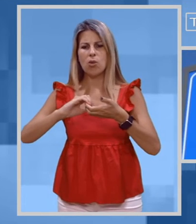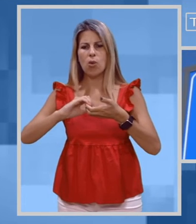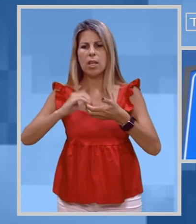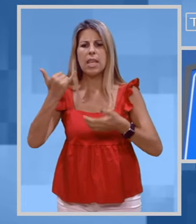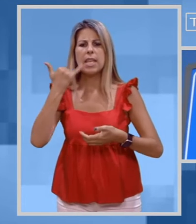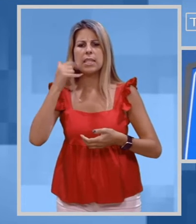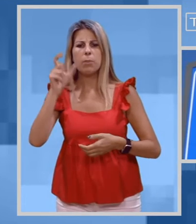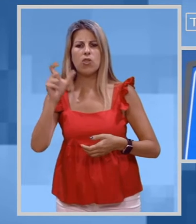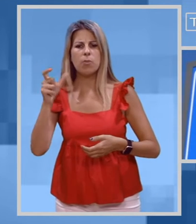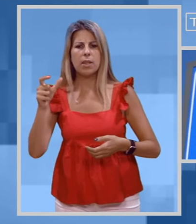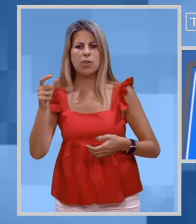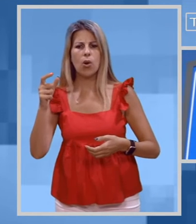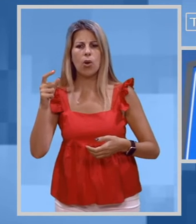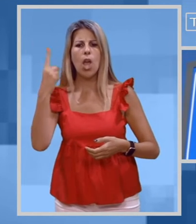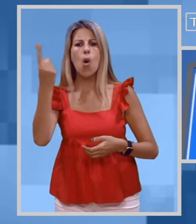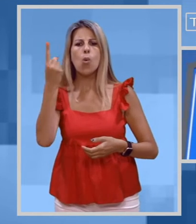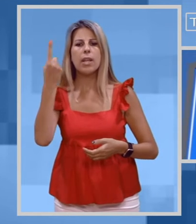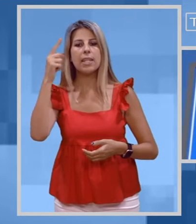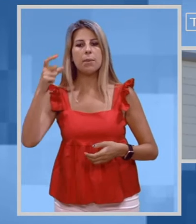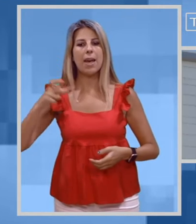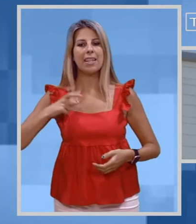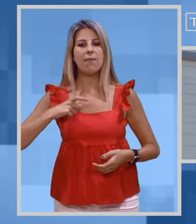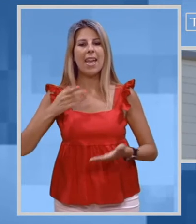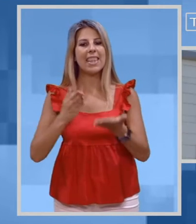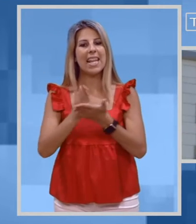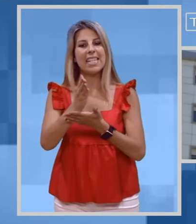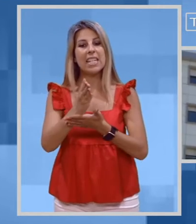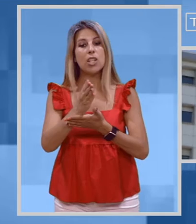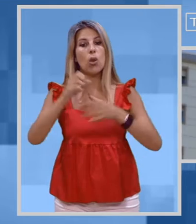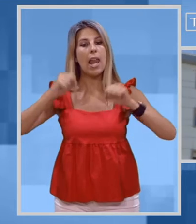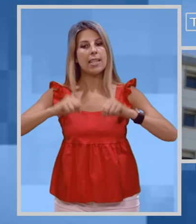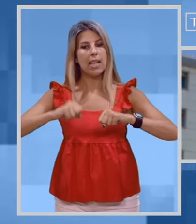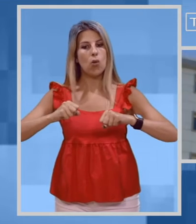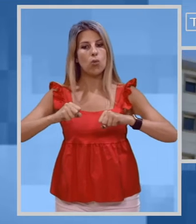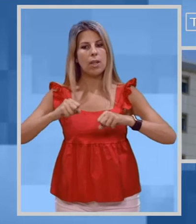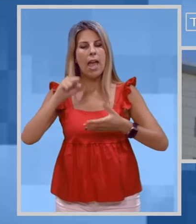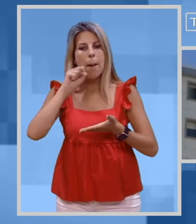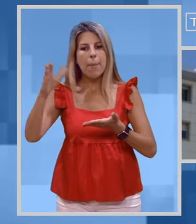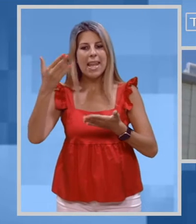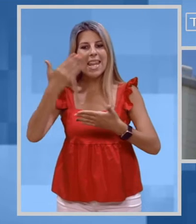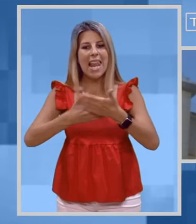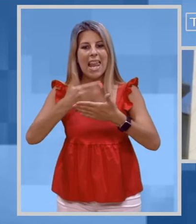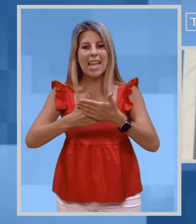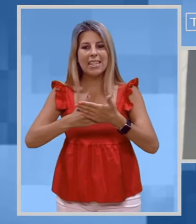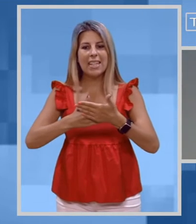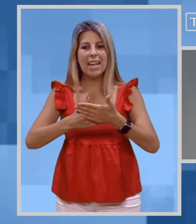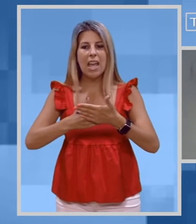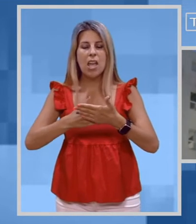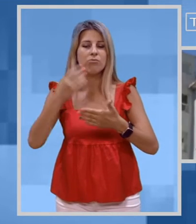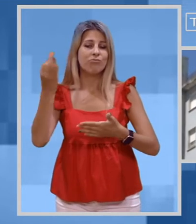Sindaci, comitati, associazioni, semplici cittadini, uniti per difendere il diritto alla salute.